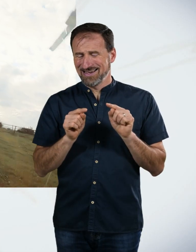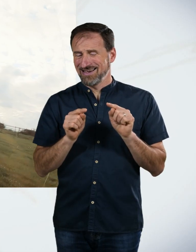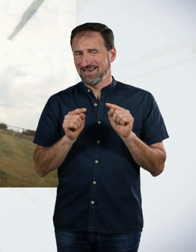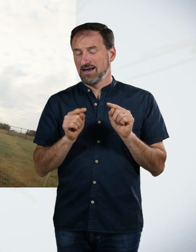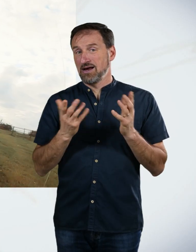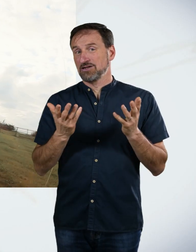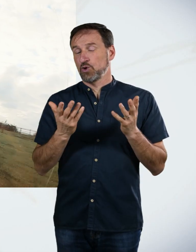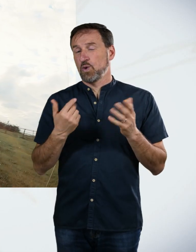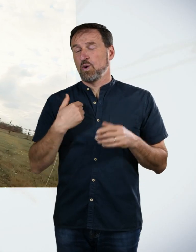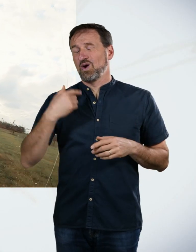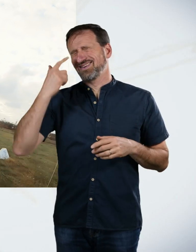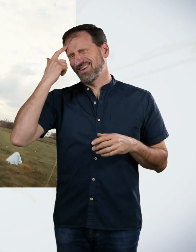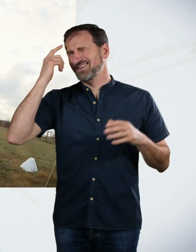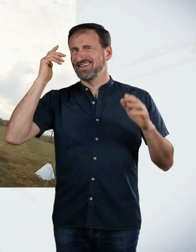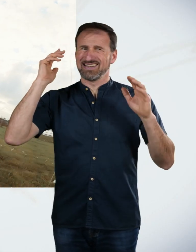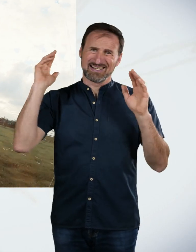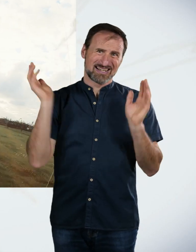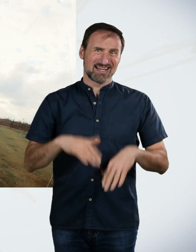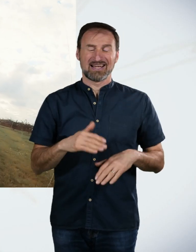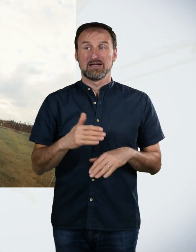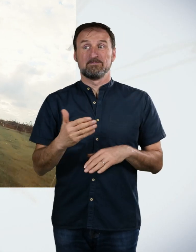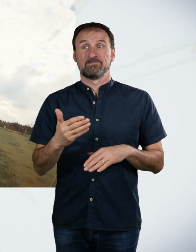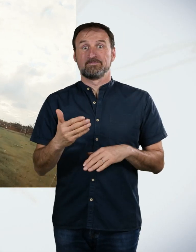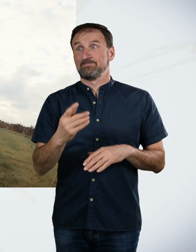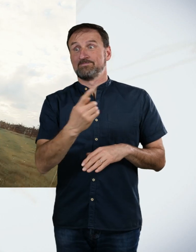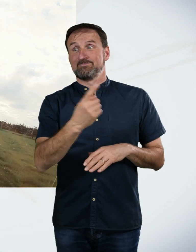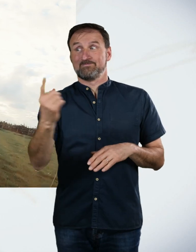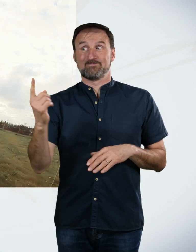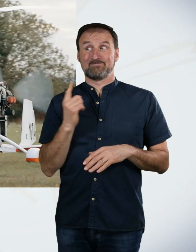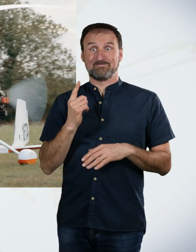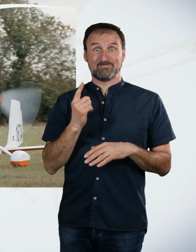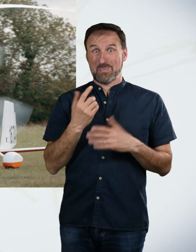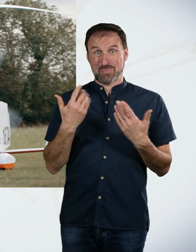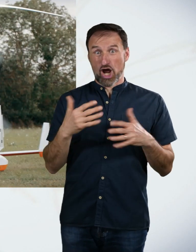Also habe ich gedacht, okay, bevor die mich jetzt nicht ansprechen, rechne ich da jetzt nochmal alles durch.